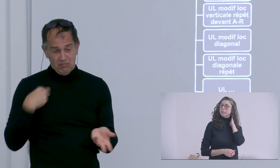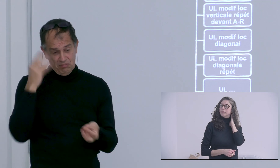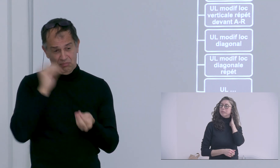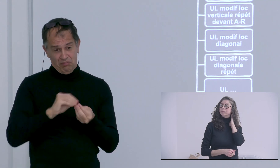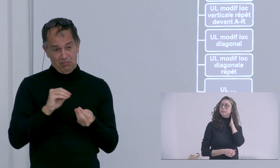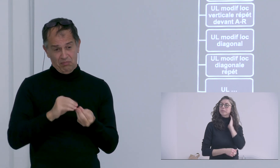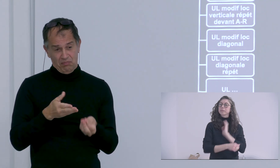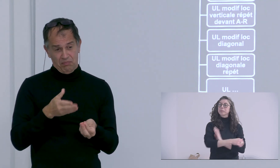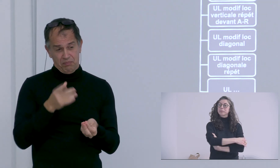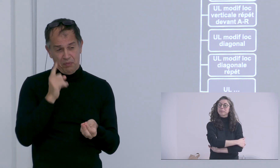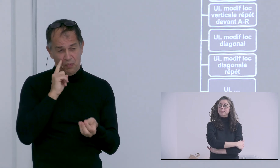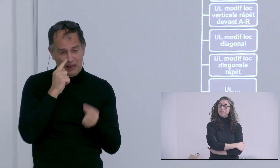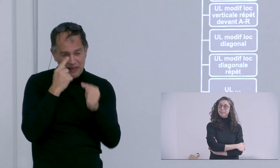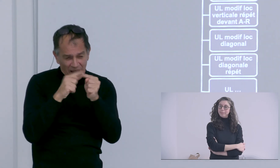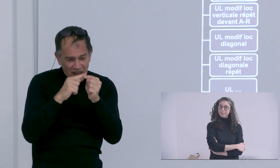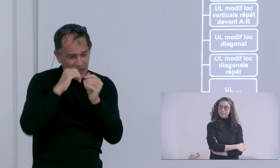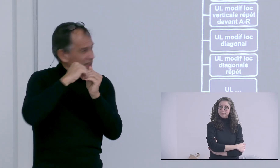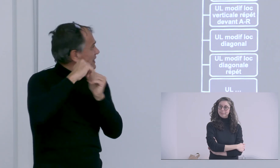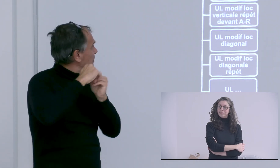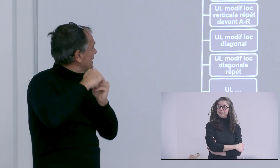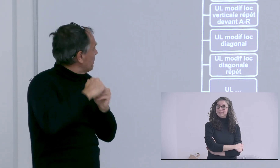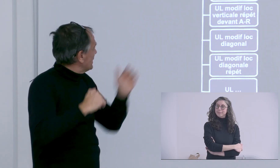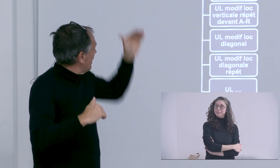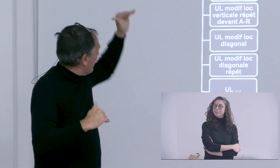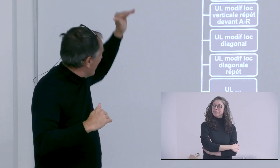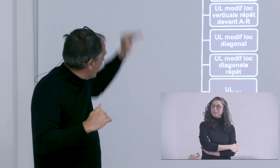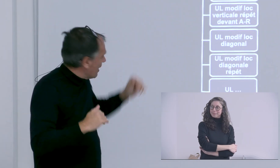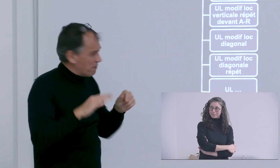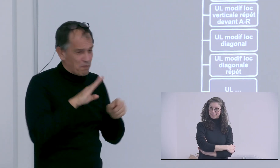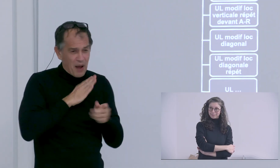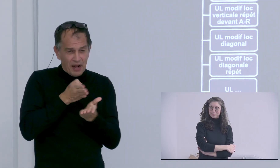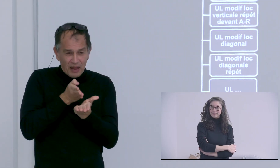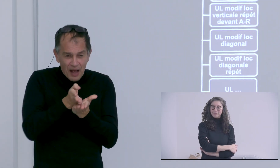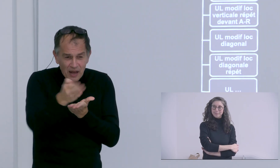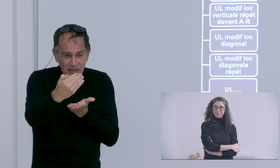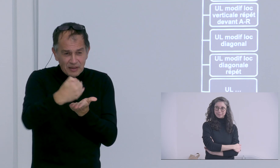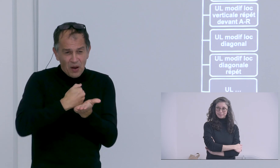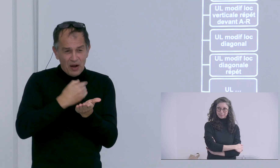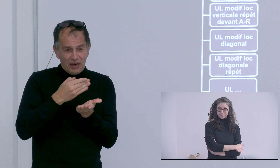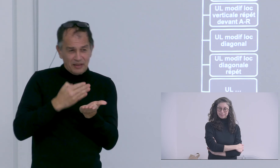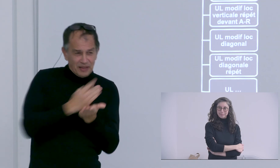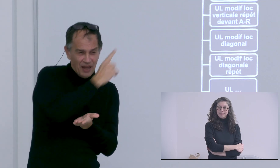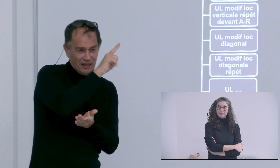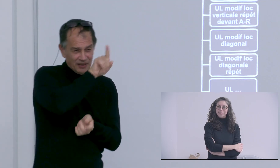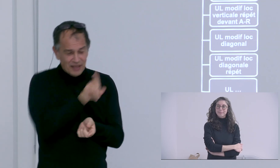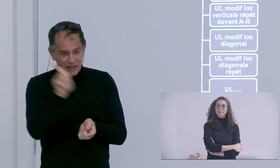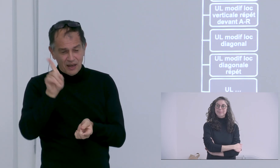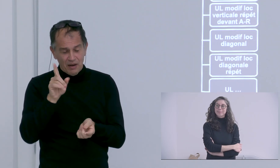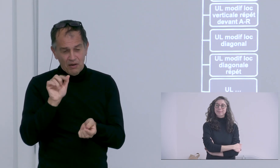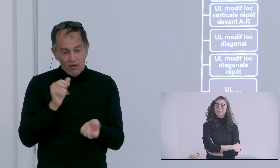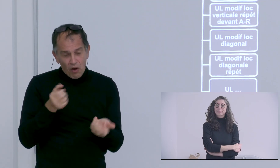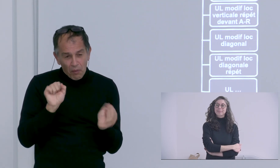et donc elles sont très faibles donc est-ce qu'il est important d'avoir une telle discrimination